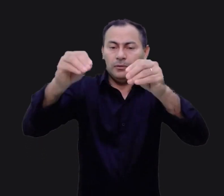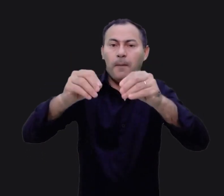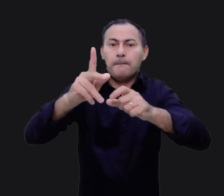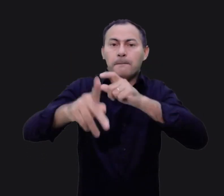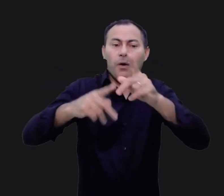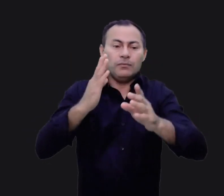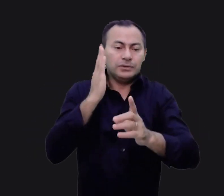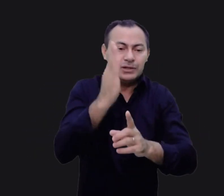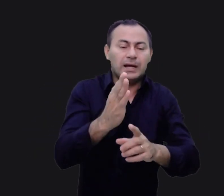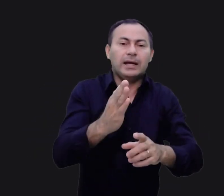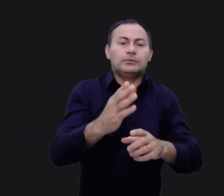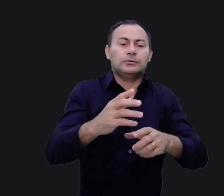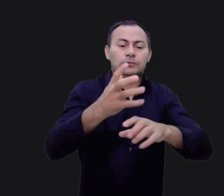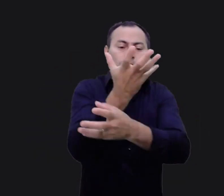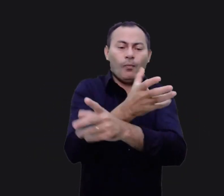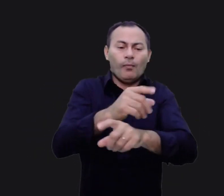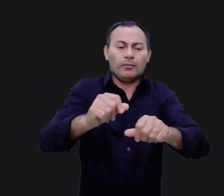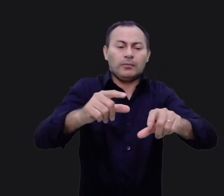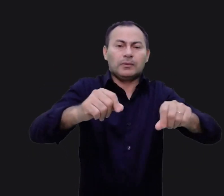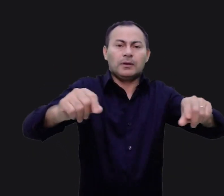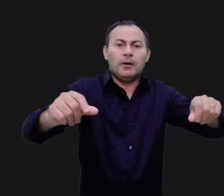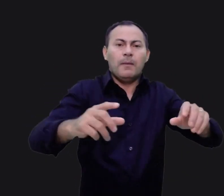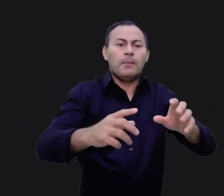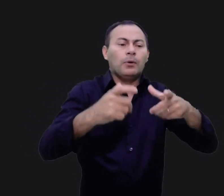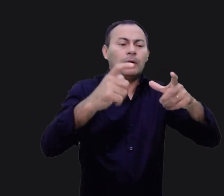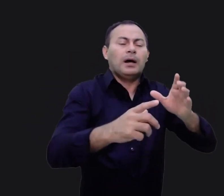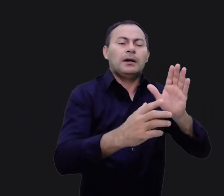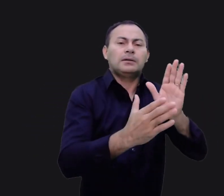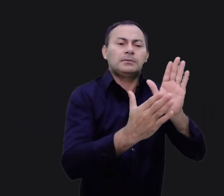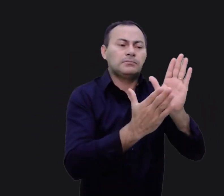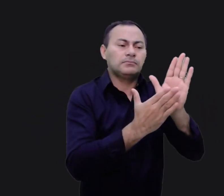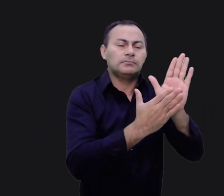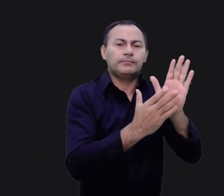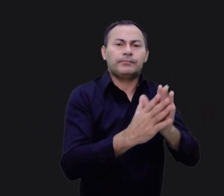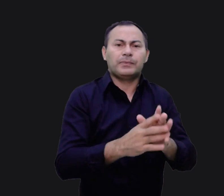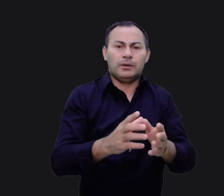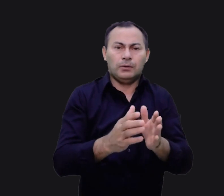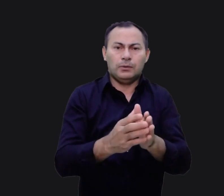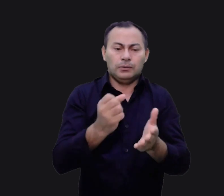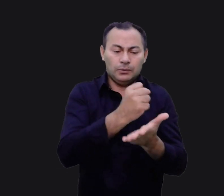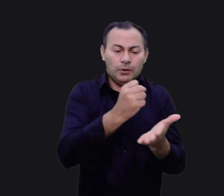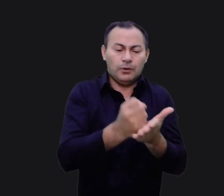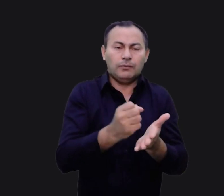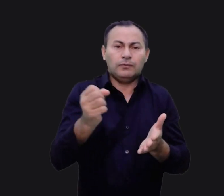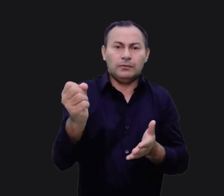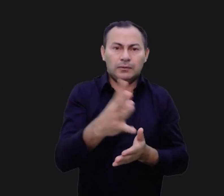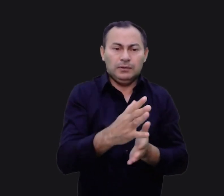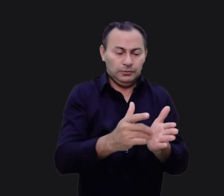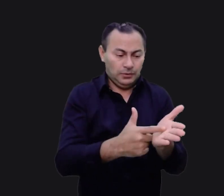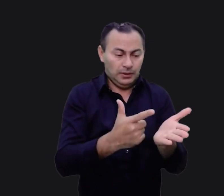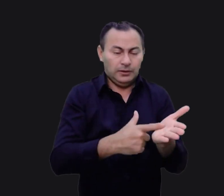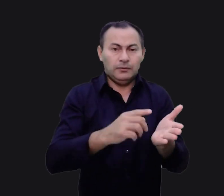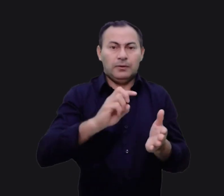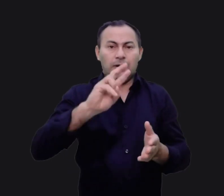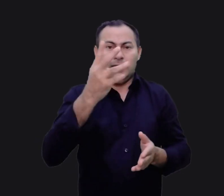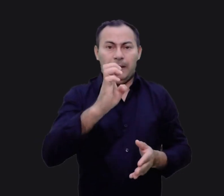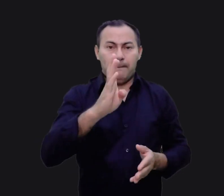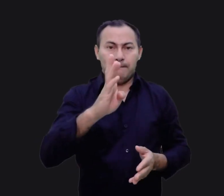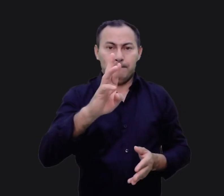diretamente do deserto para a terra prometida. O Novo Testamento, no livro de Hebreus, diz que eles não entraram na terra prometida